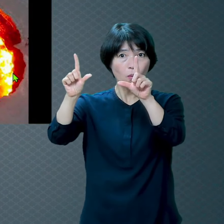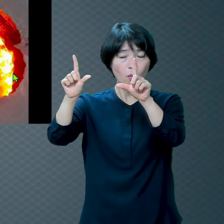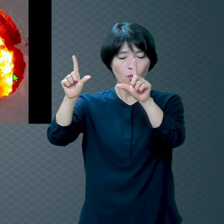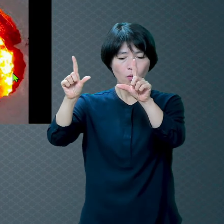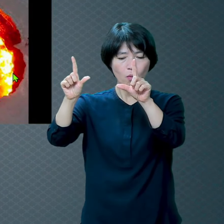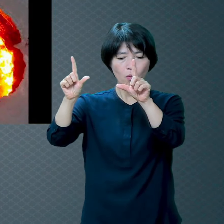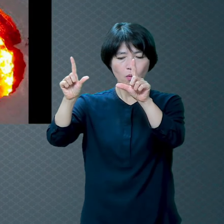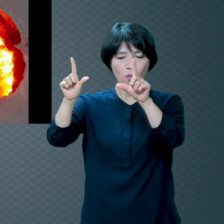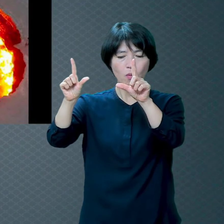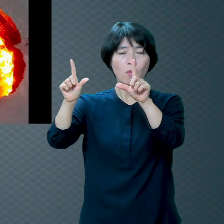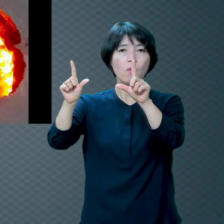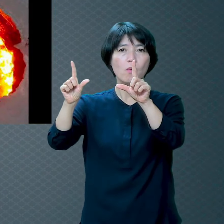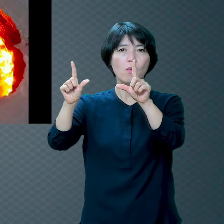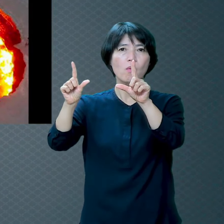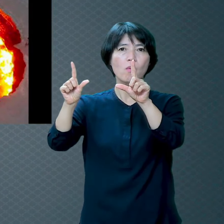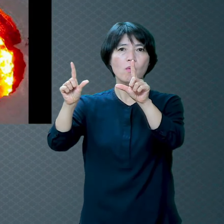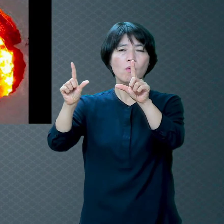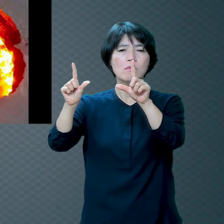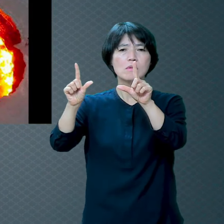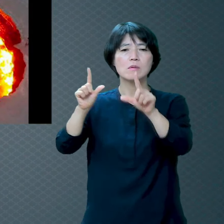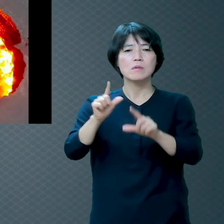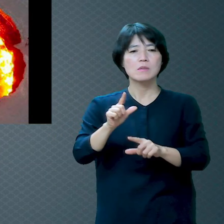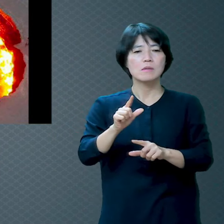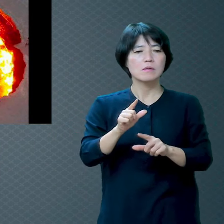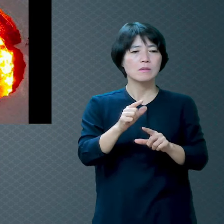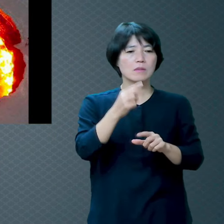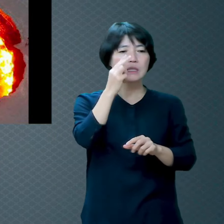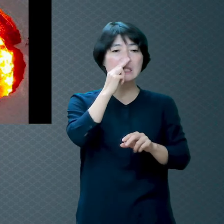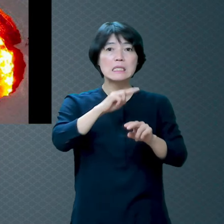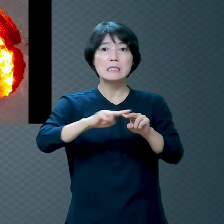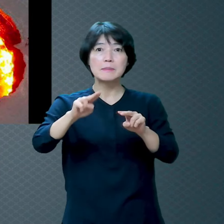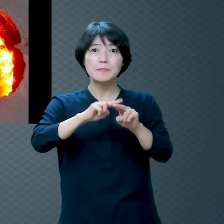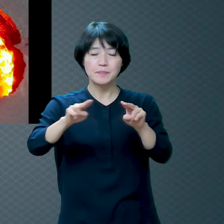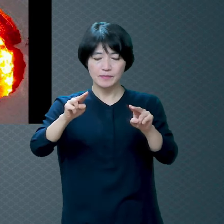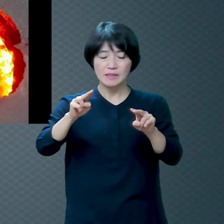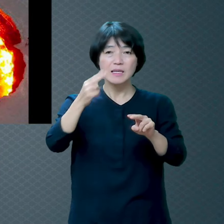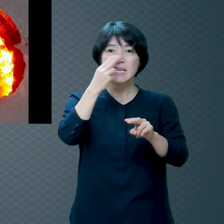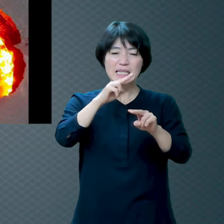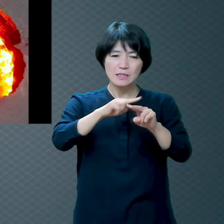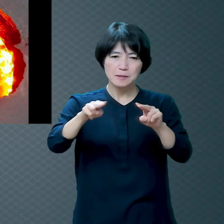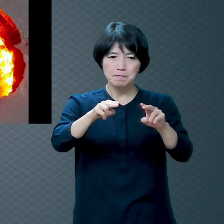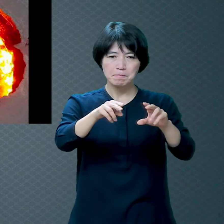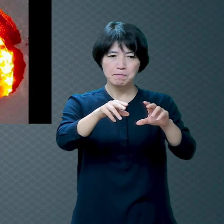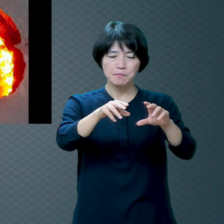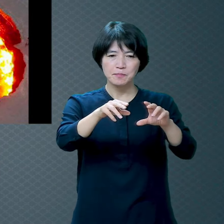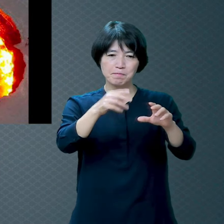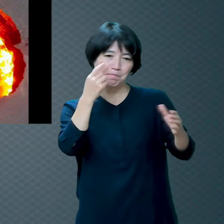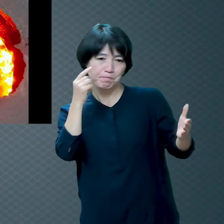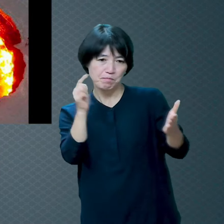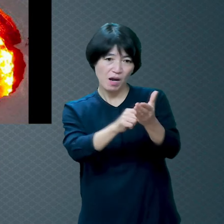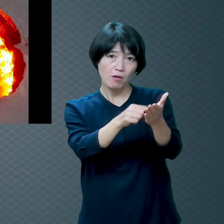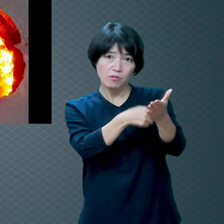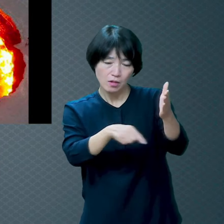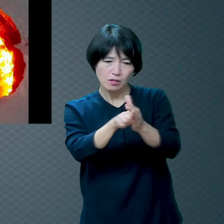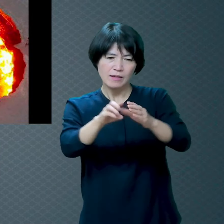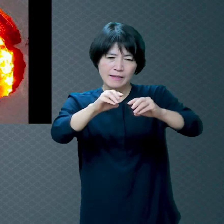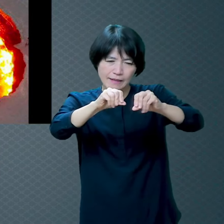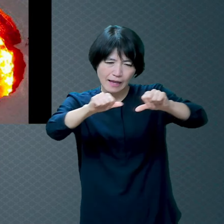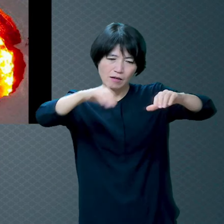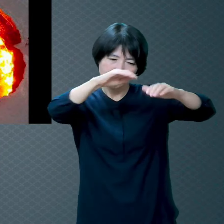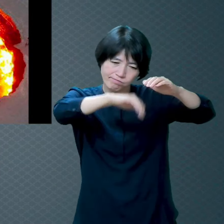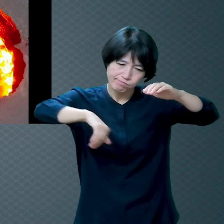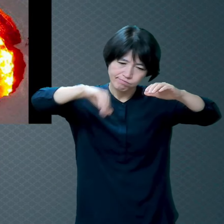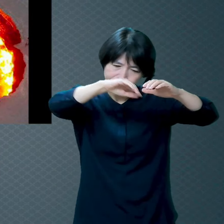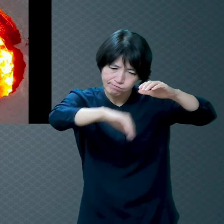1971년도에 기름을 캐기 위해서 기름을 캐내기 위해서 땅을 파내려간 겁니다 그런데 여기에